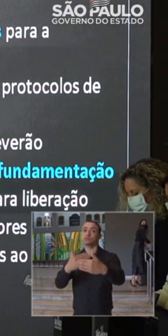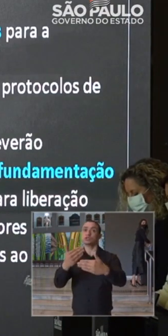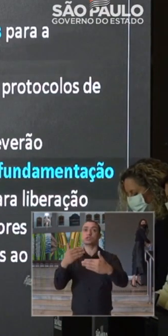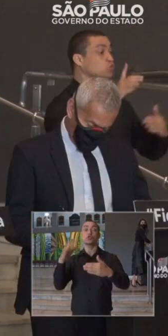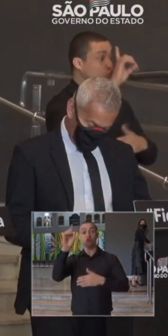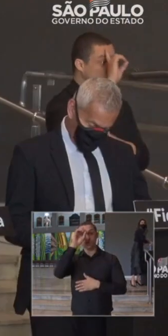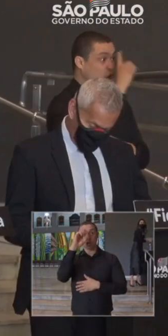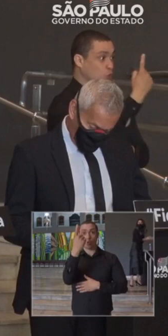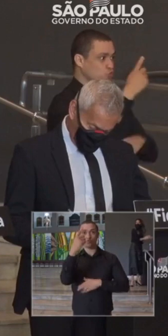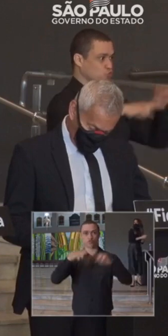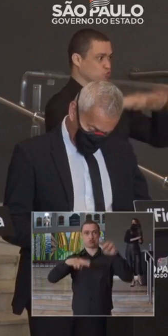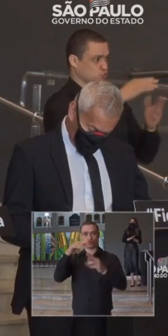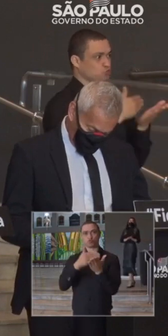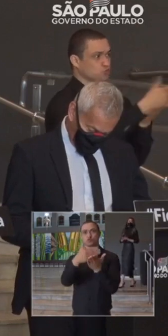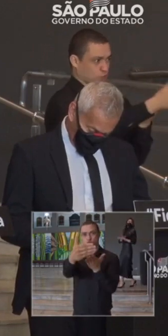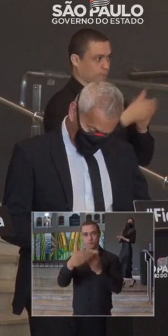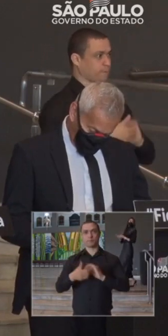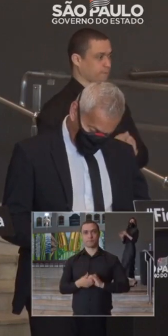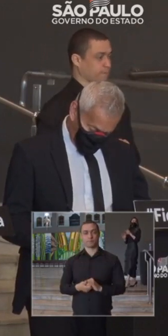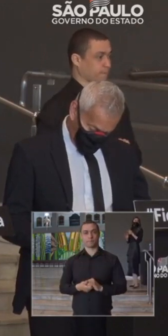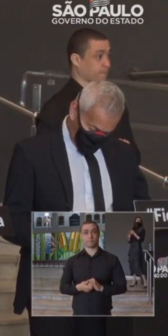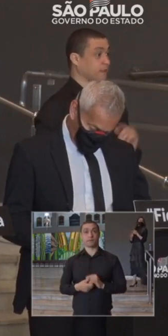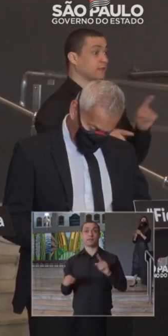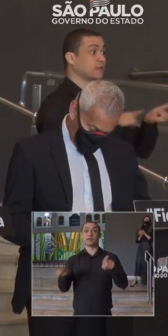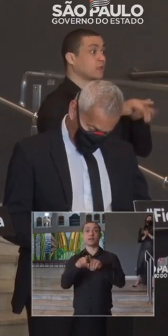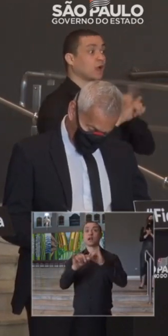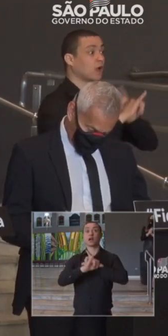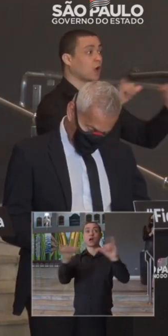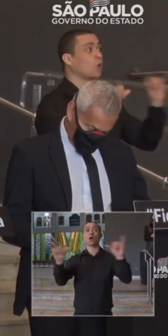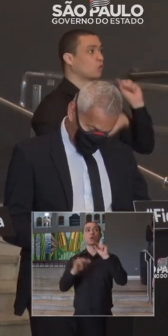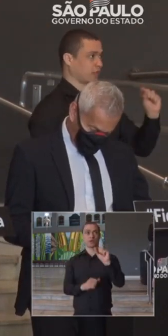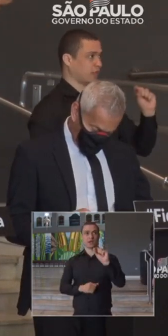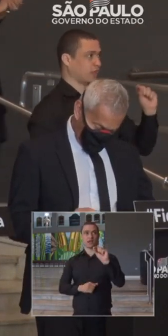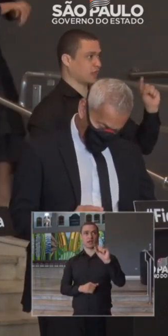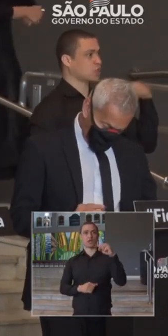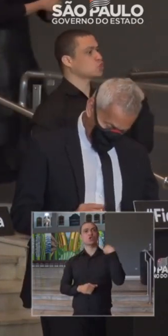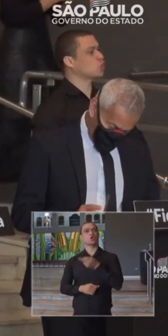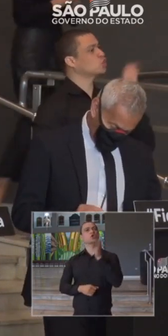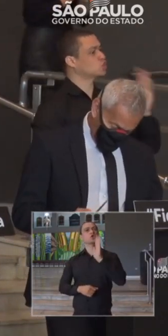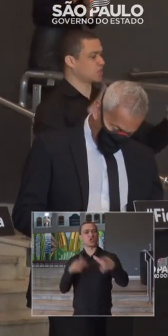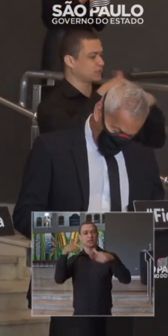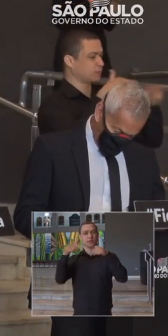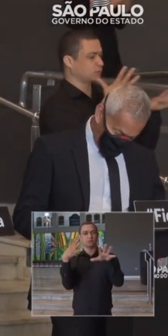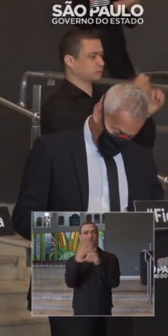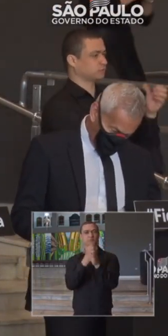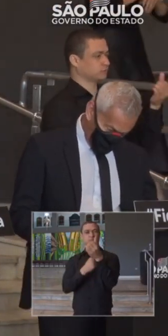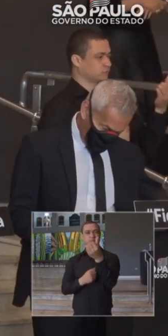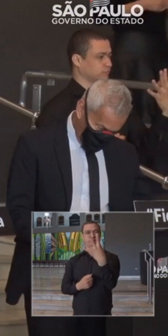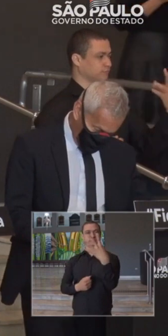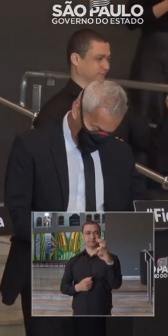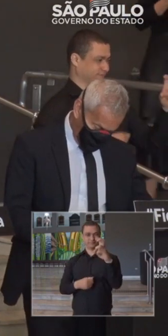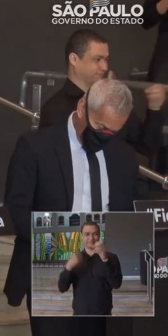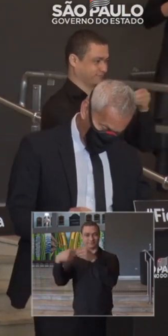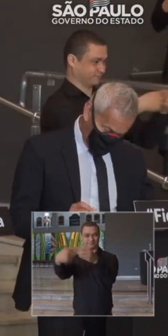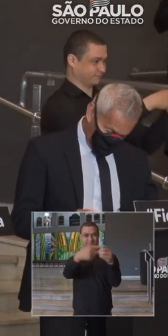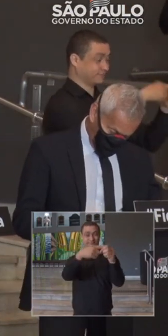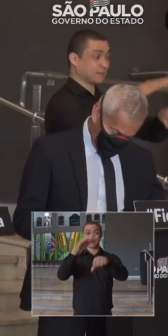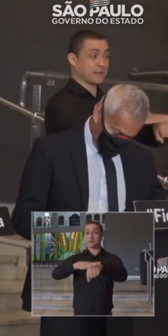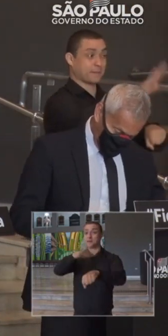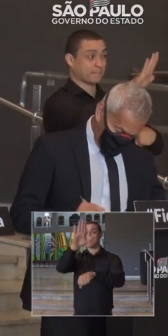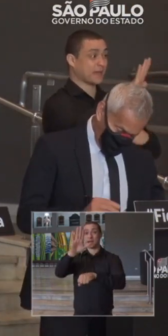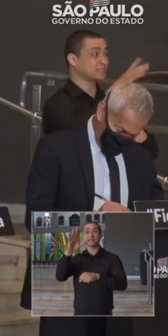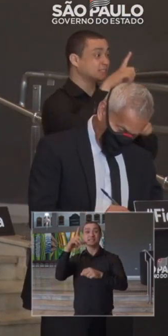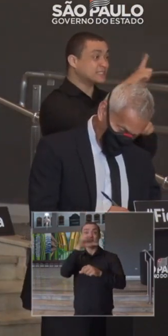do dia 1º de junho. Dizer que, com isso, foram trabalhados com 645 municípios, em mais de 100